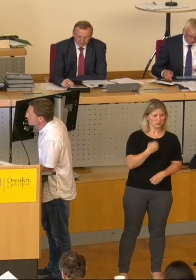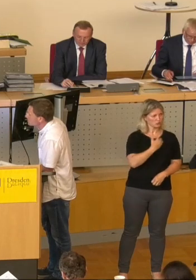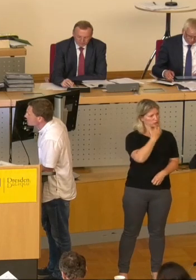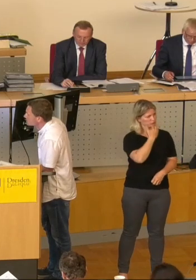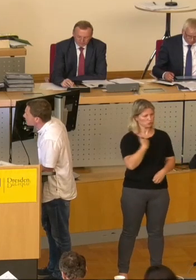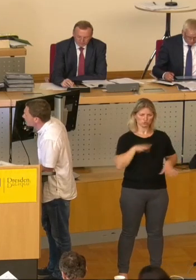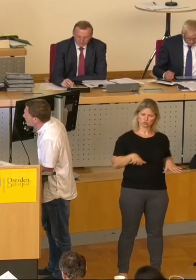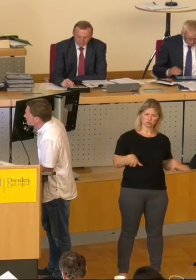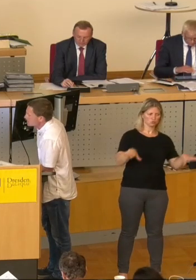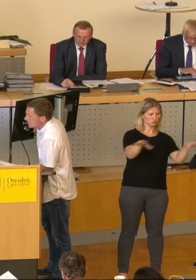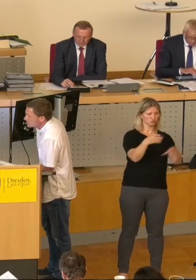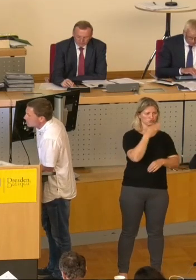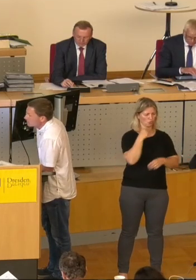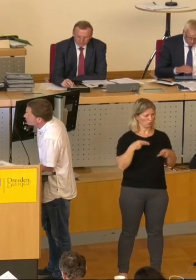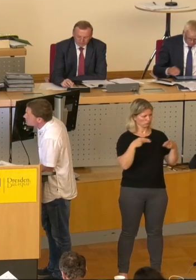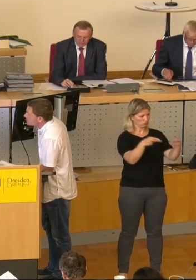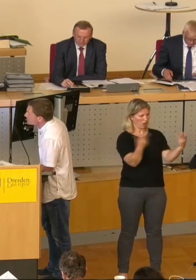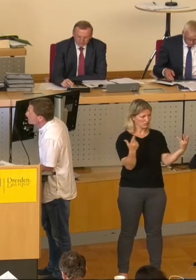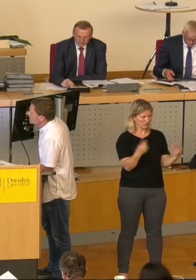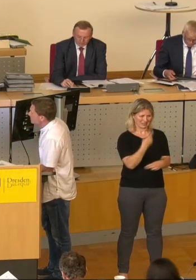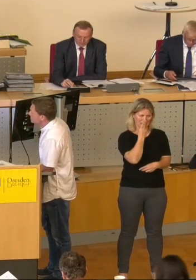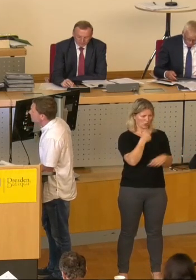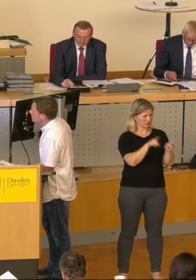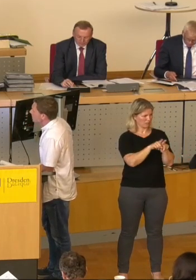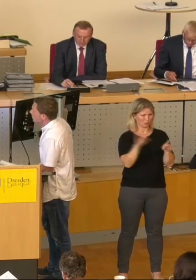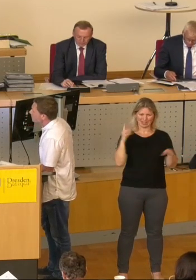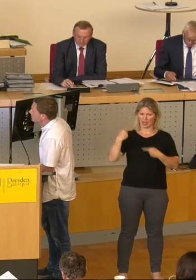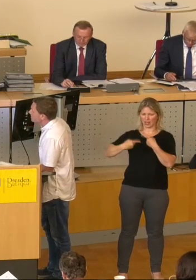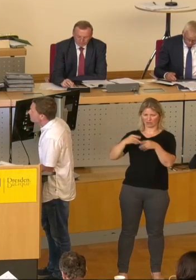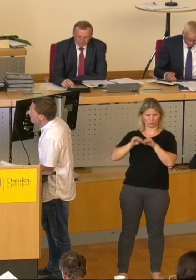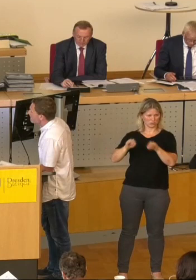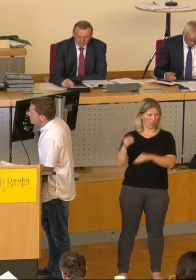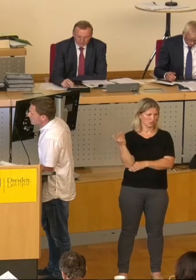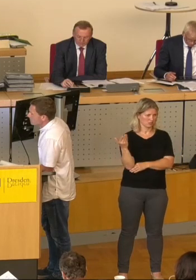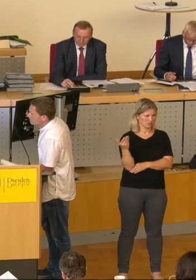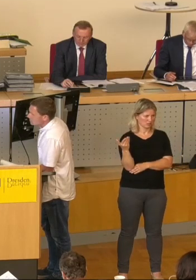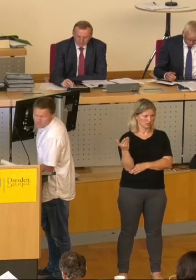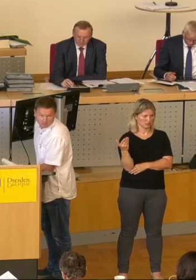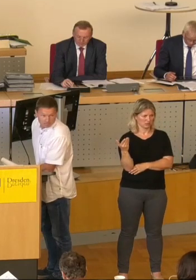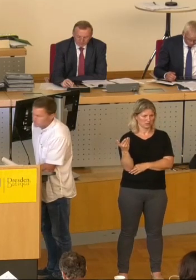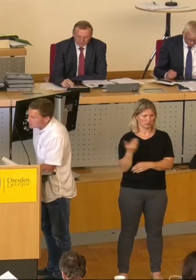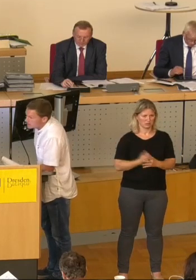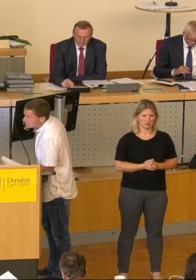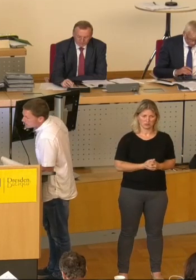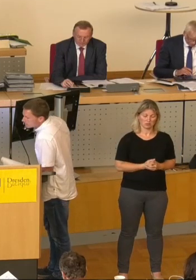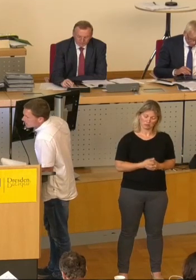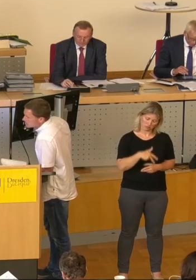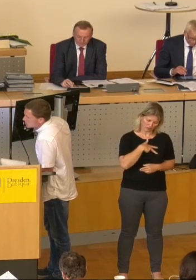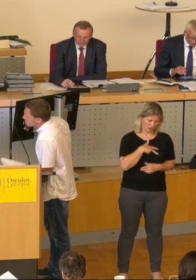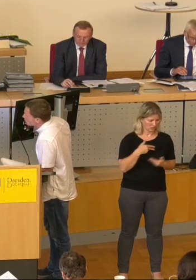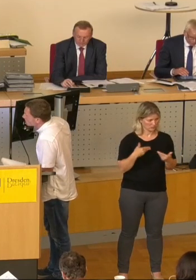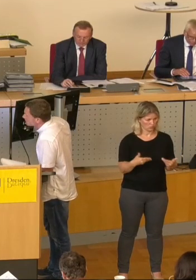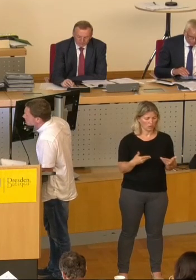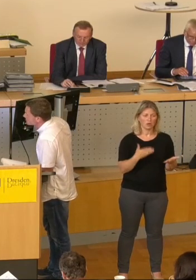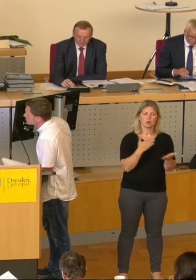hätte. Dort haben Sie, das sieht aus wie im Entwicklungsland. So. Und ja, tatsächlich, weil